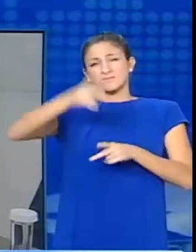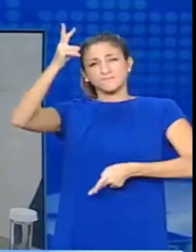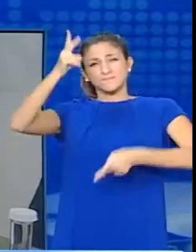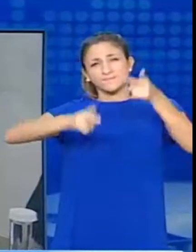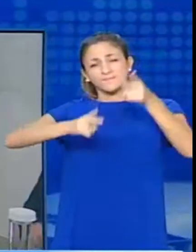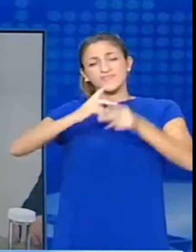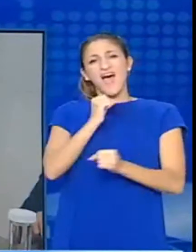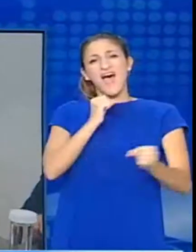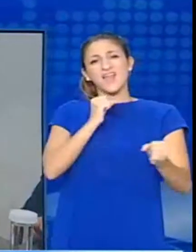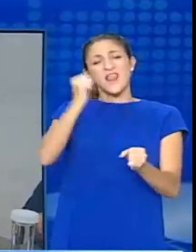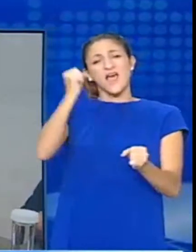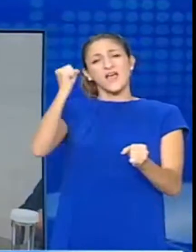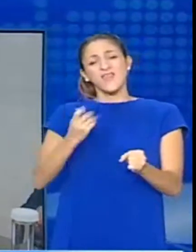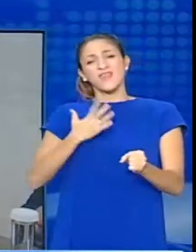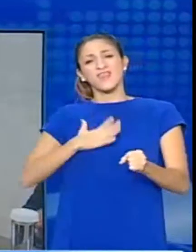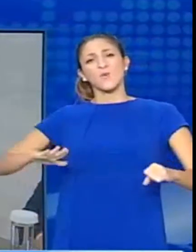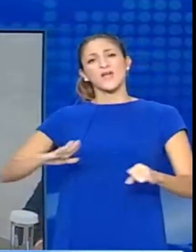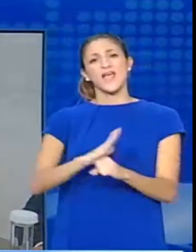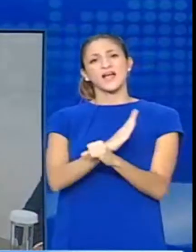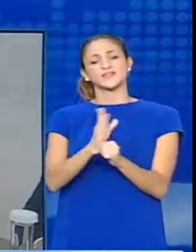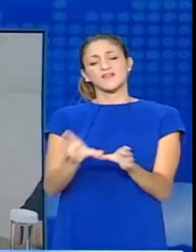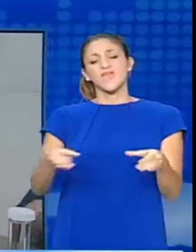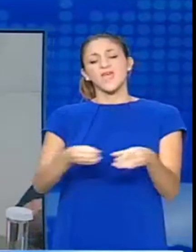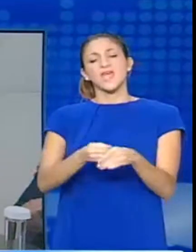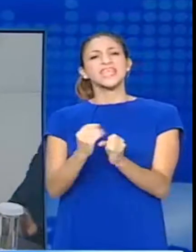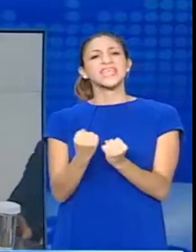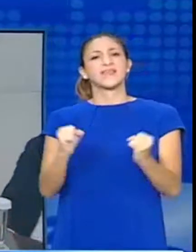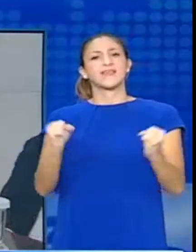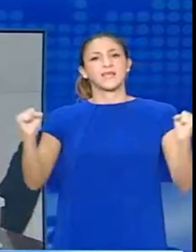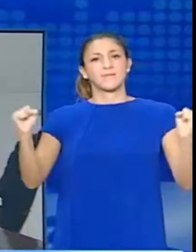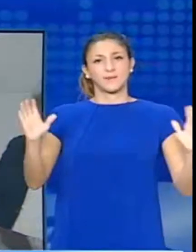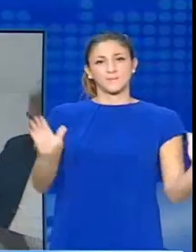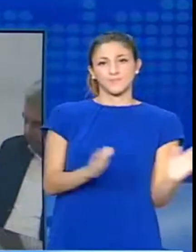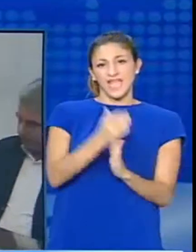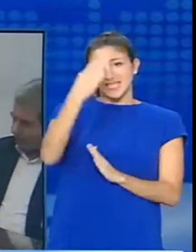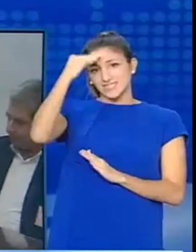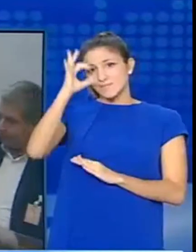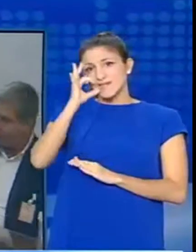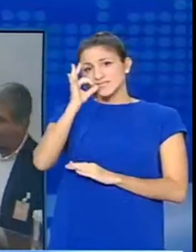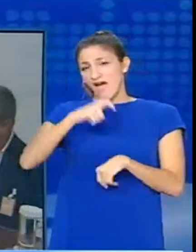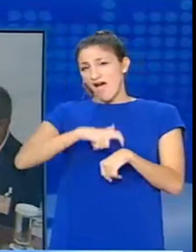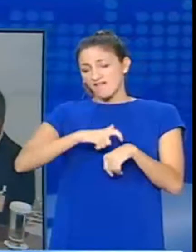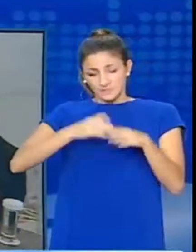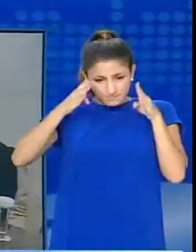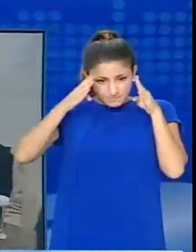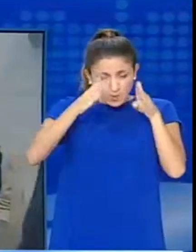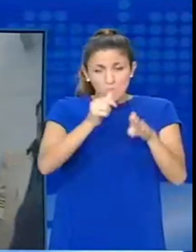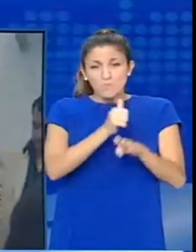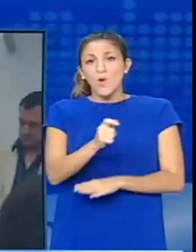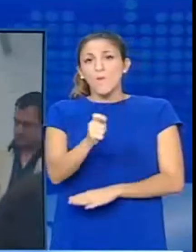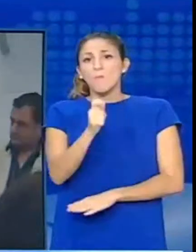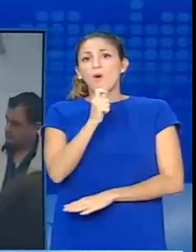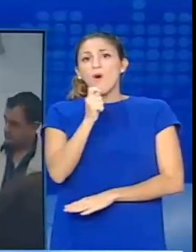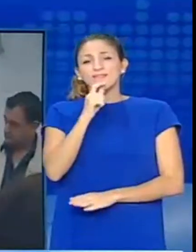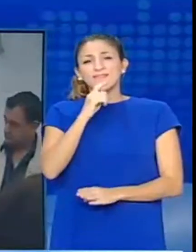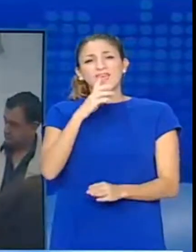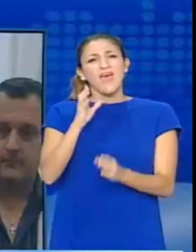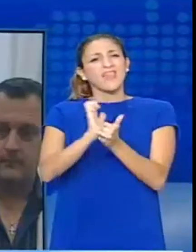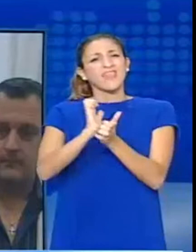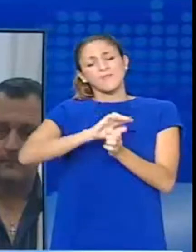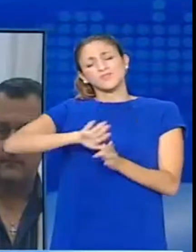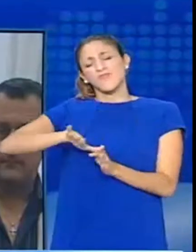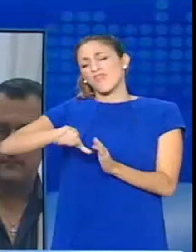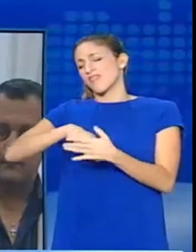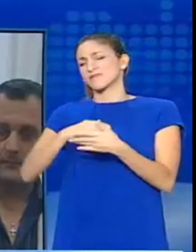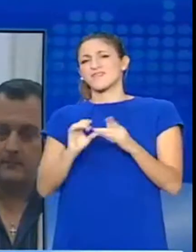Εμείς κάνουμε πολιτική, ρωτώντας τους εκπροσώπους της κυβέρνησης και δεν κάνουμε πολιτική με δημοσιεύματα επισήμενε πάντως ο Αλέξης Τσίπρας σε